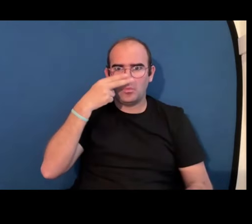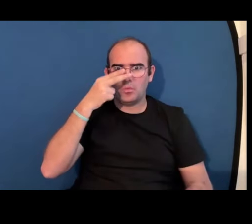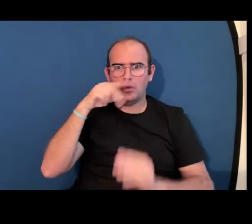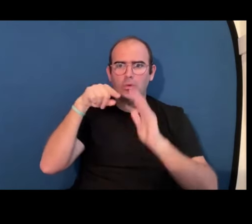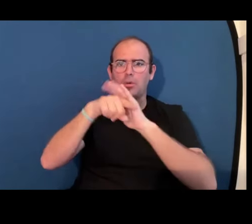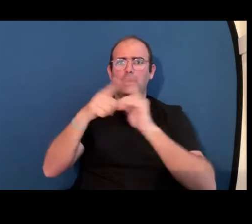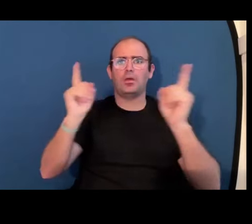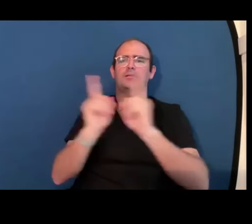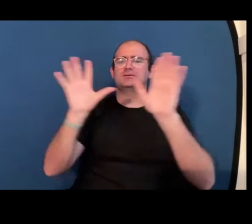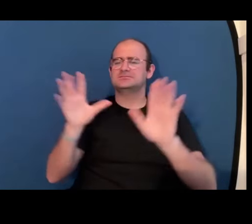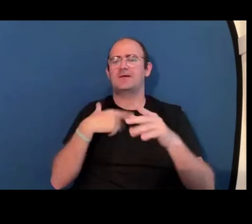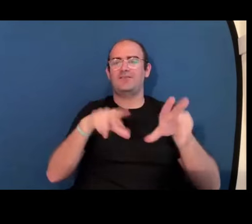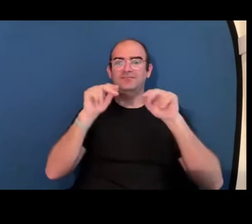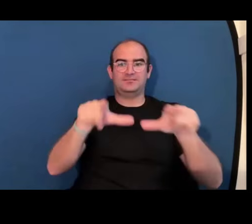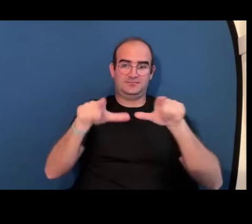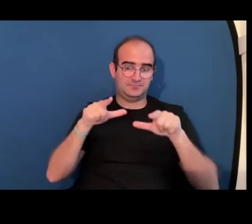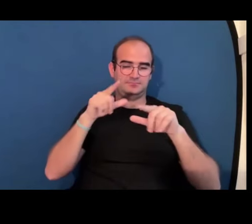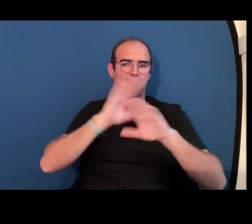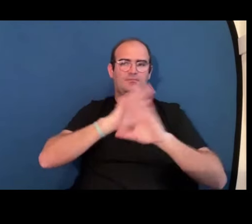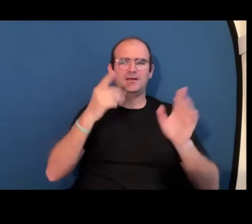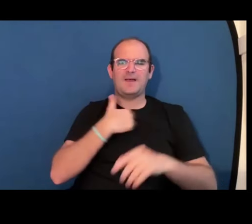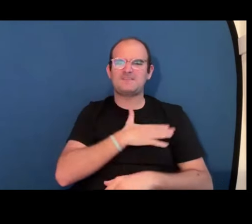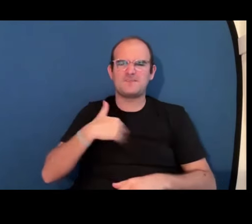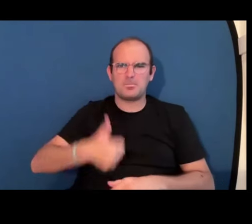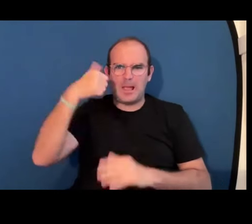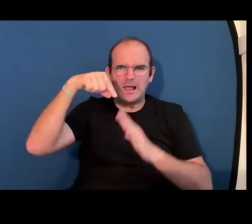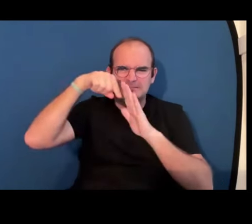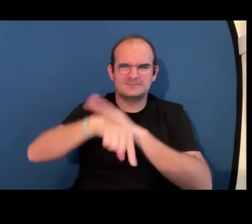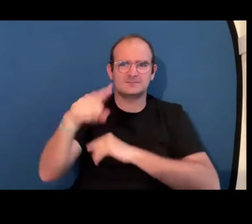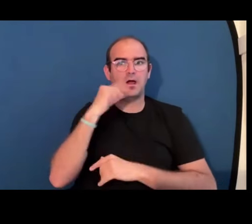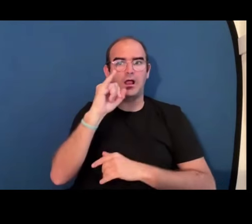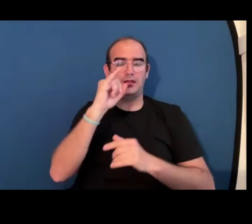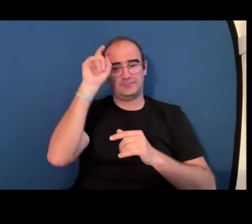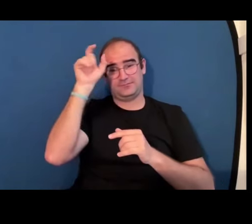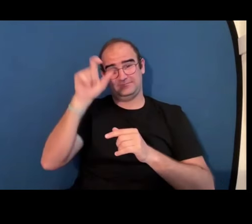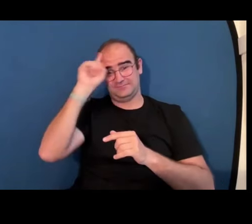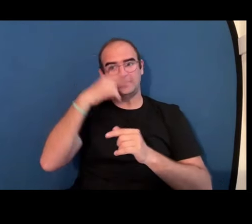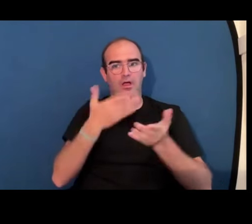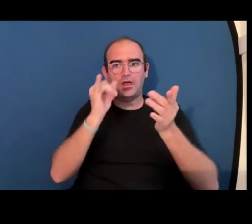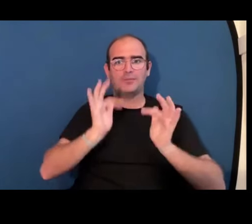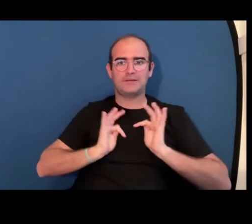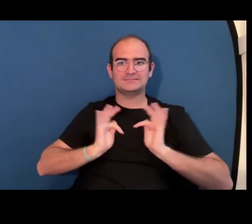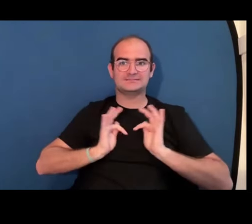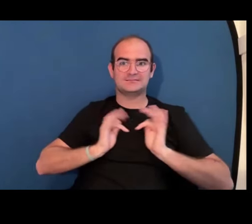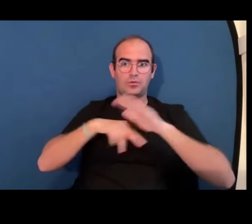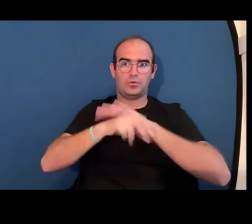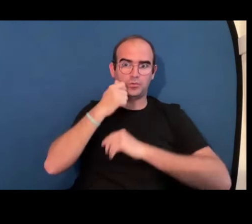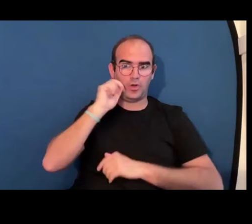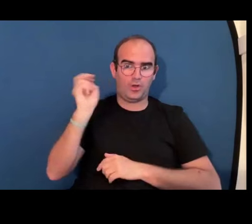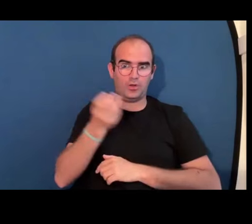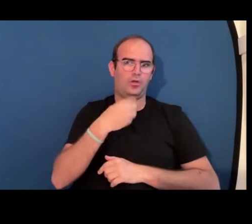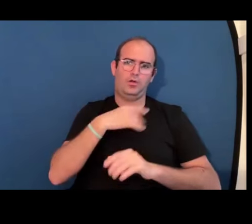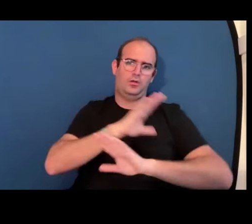barreras y y justo tuve una asignatura que me resultó muy interesante sobre recursos humanos